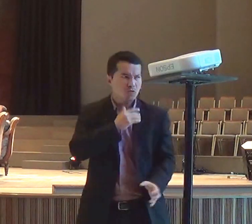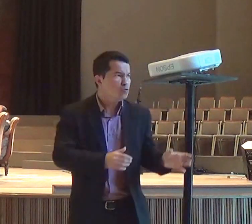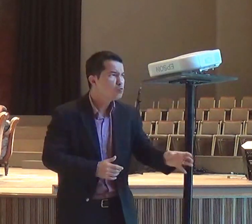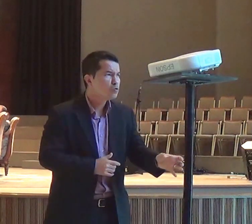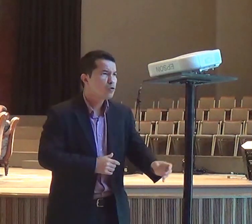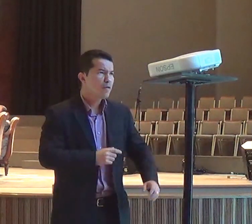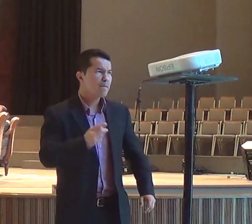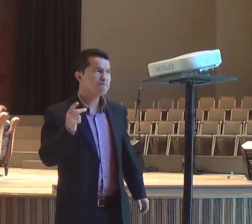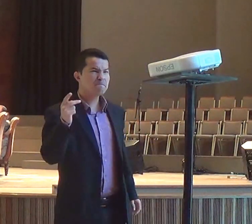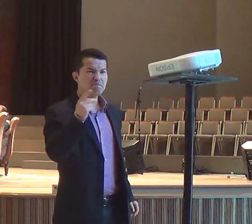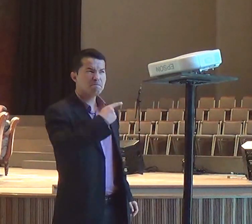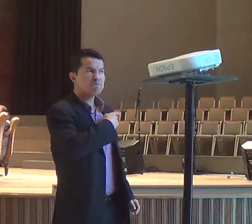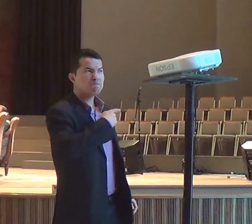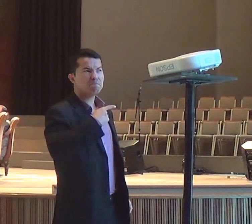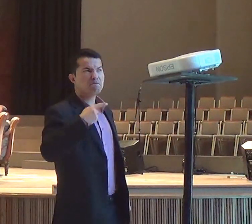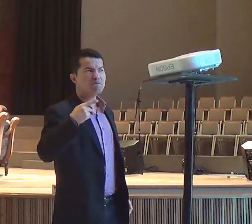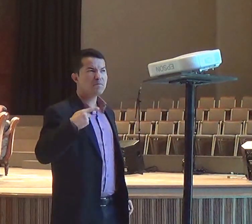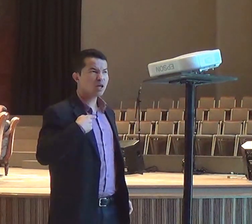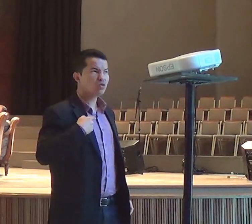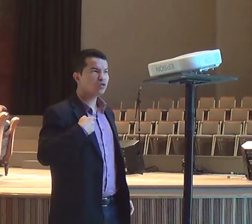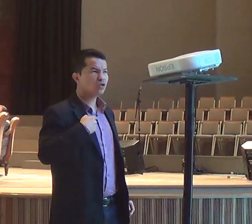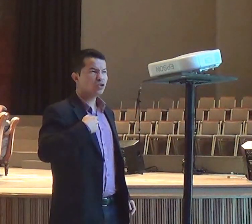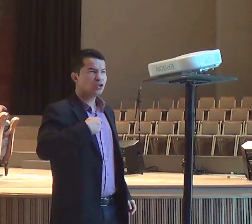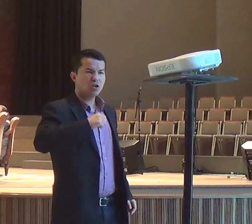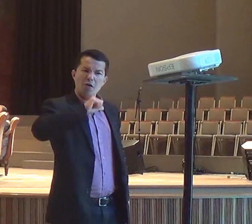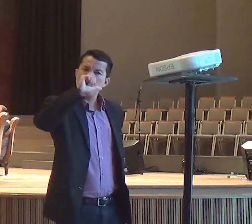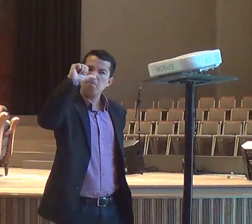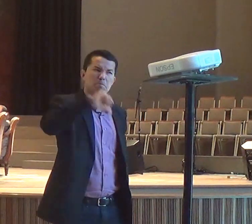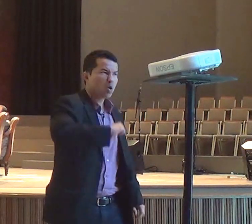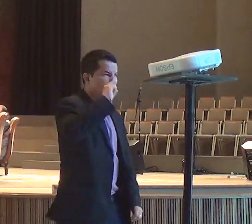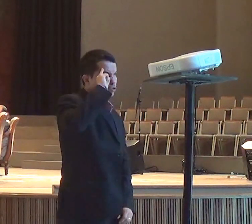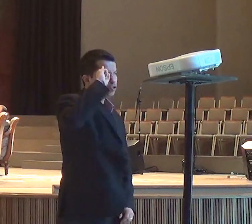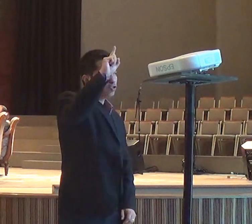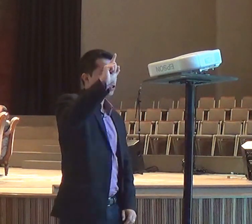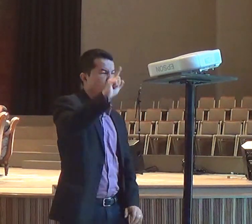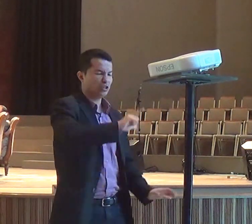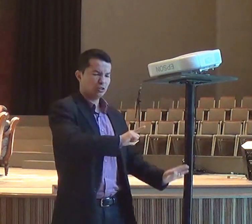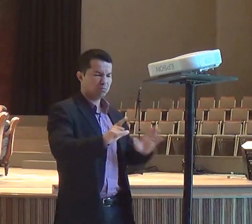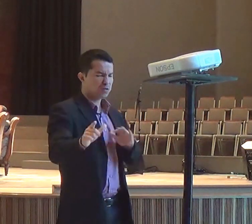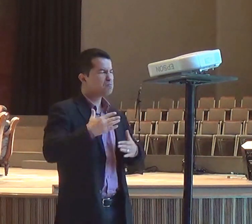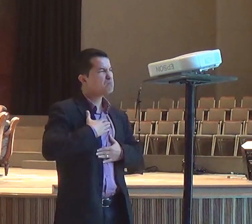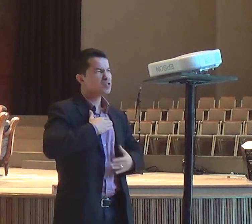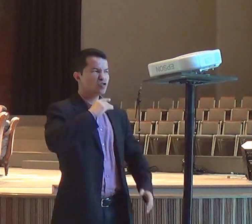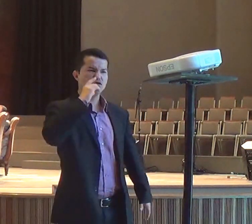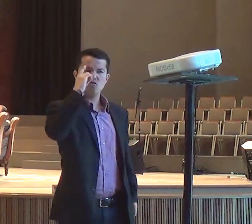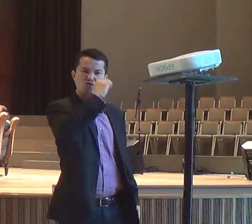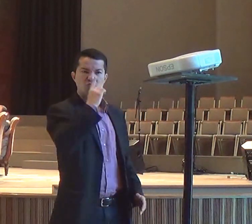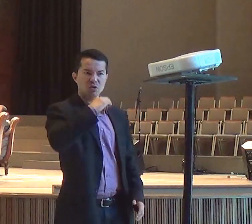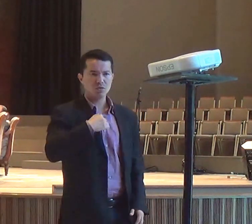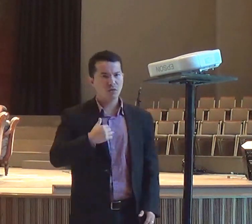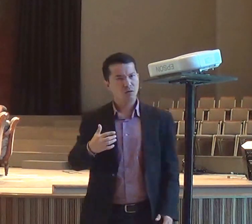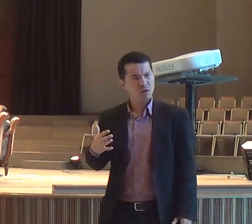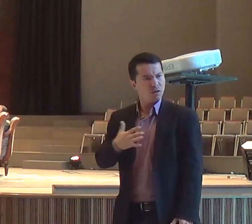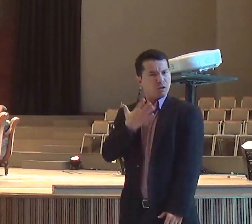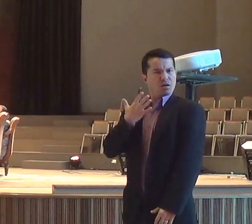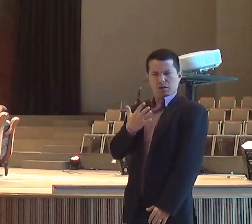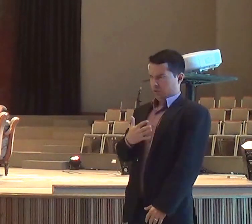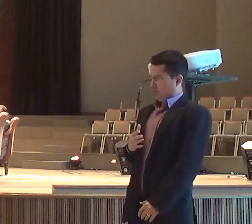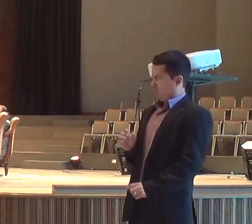o pior dia, da semana, é o domingo, eu fiquei chocado, com aquilo, eu achava,